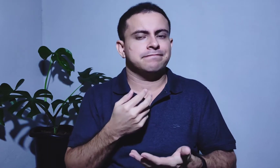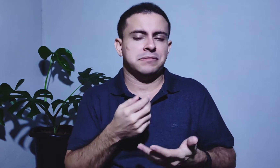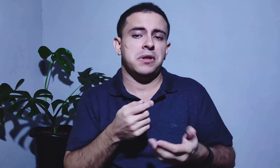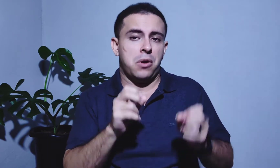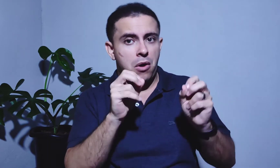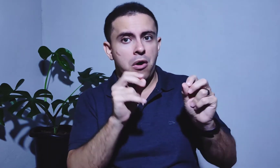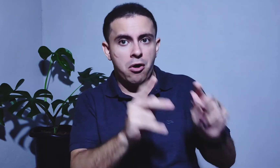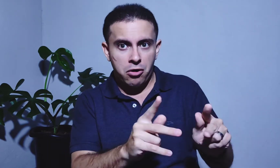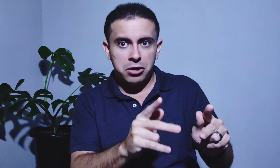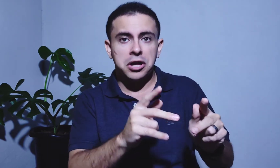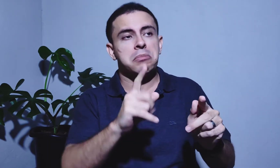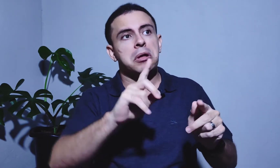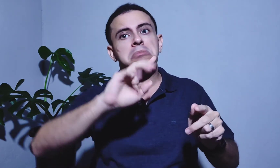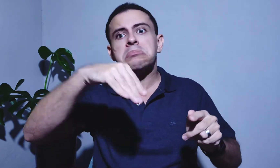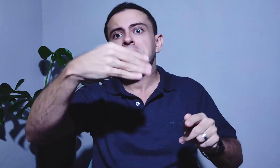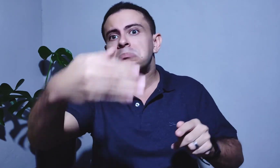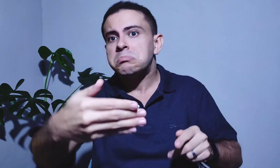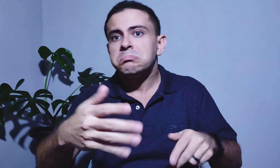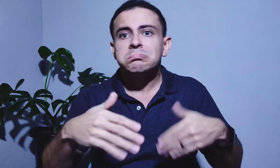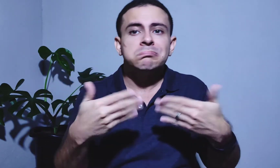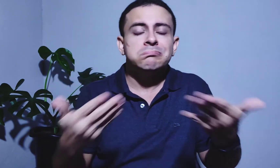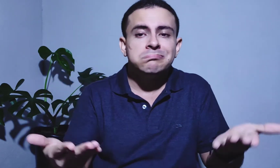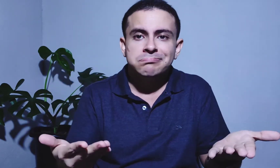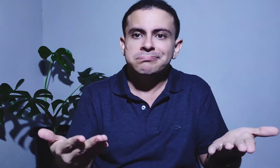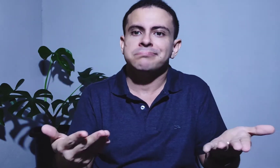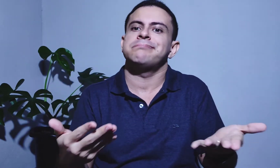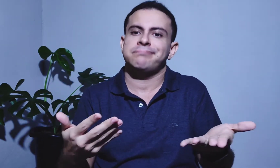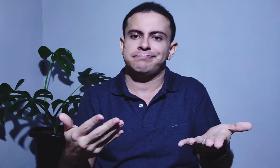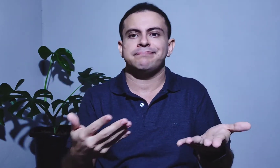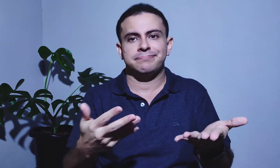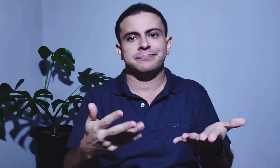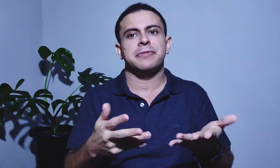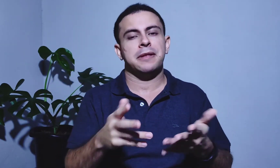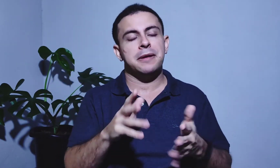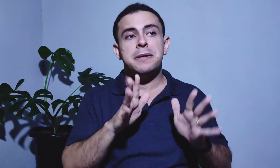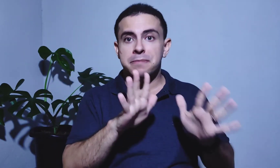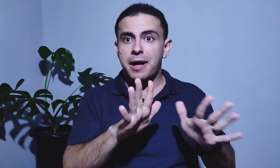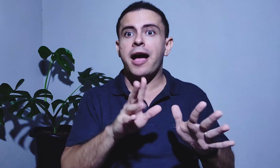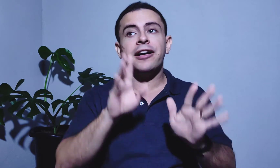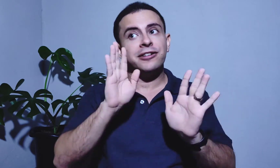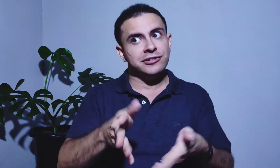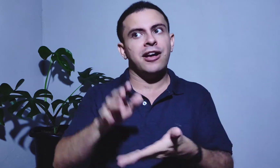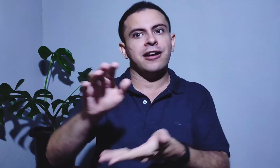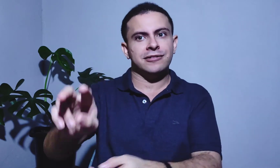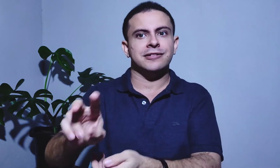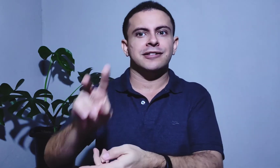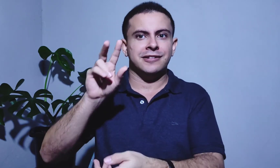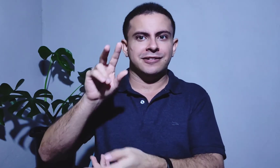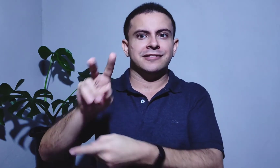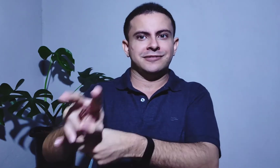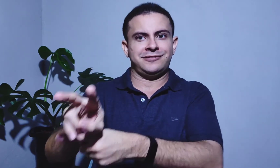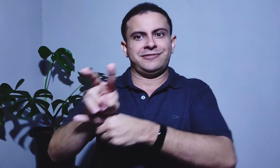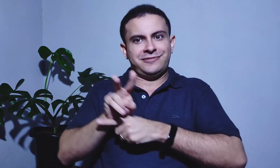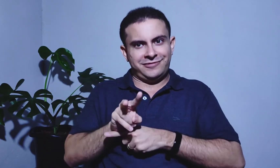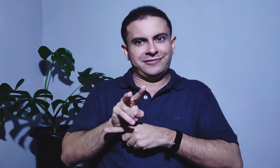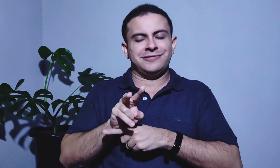se preparar para isso. Mas e nos outros eventos, né? Nos outros ainda não foi providenciado. Mas pelo menos ela já